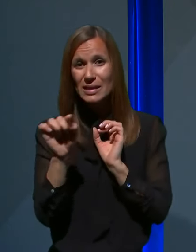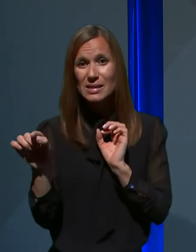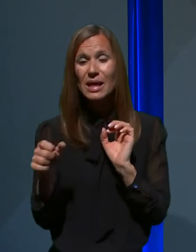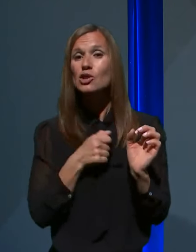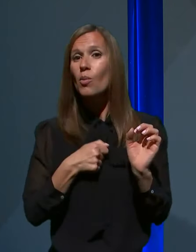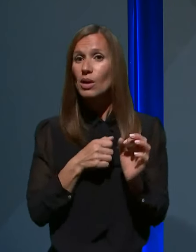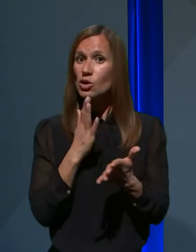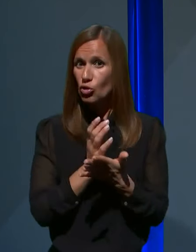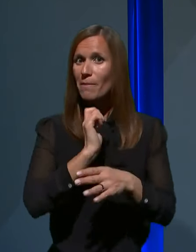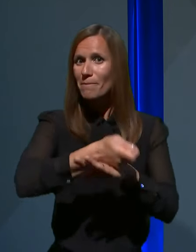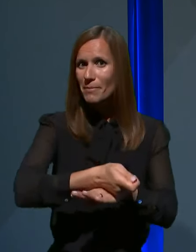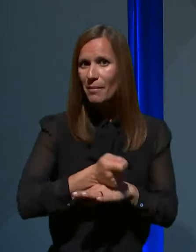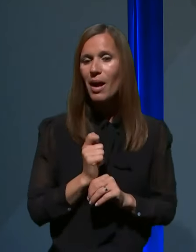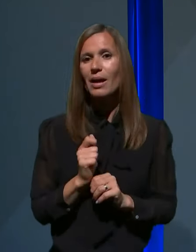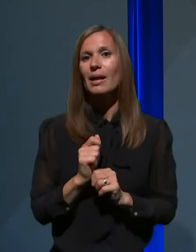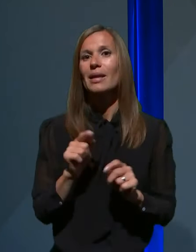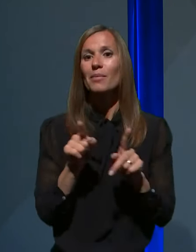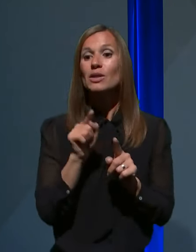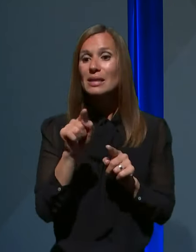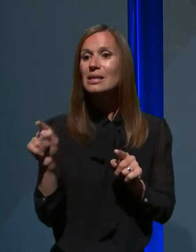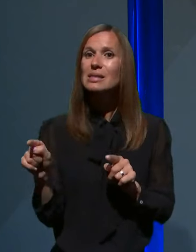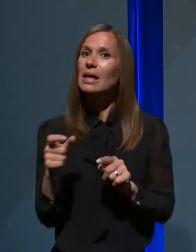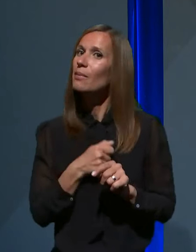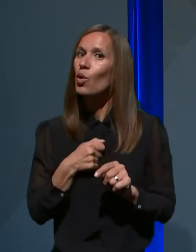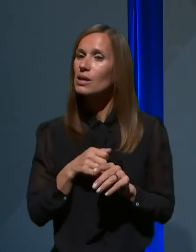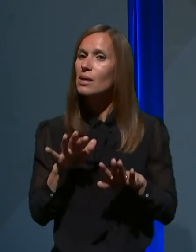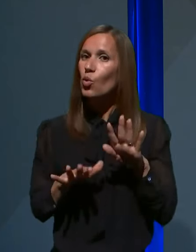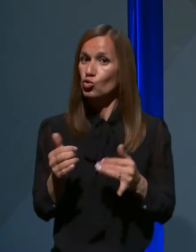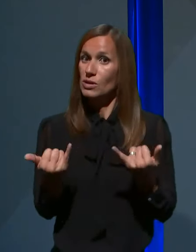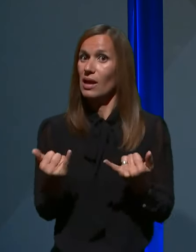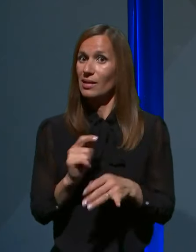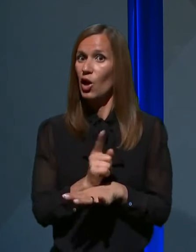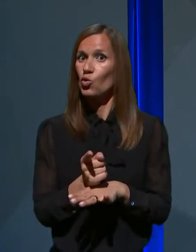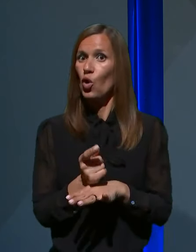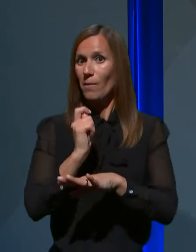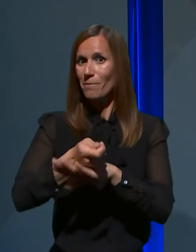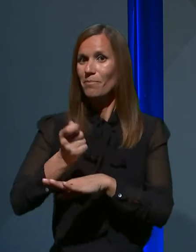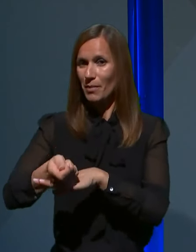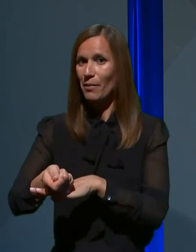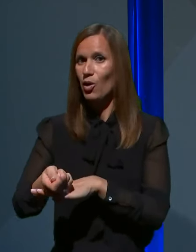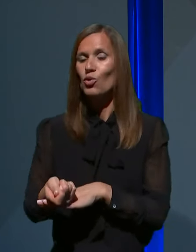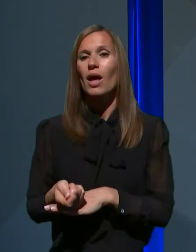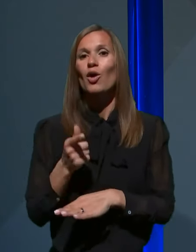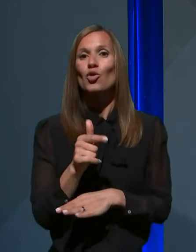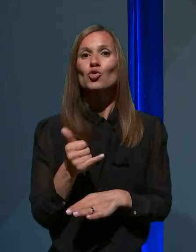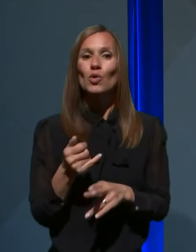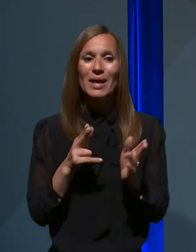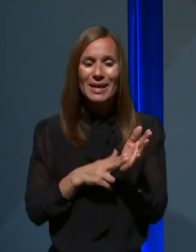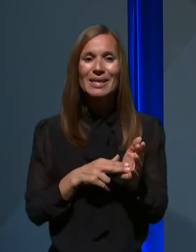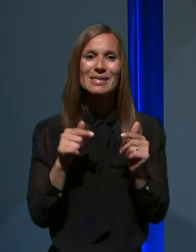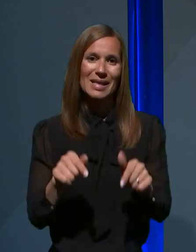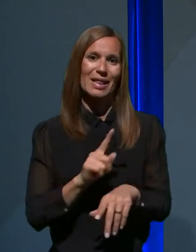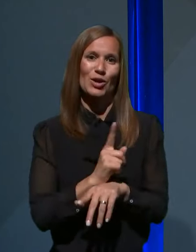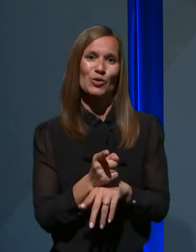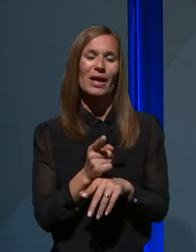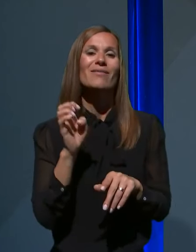že preboleli in tiste, ki bolezen morda trenutno prebolevajo, je res ta trenutek v Evropi